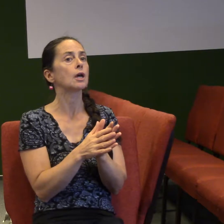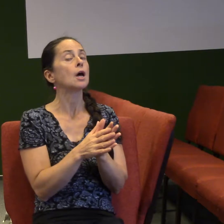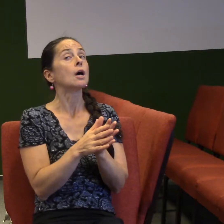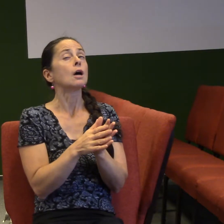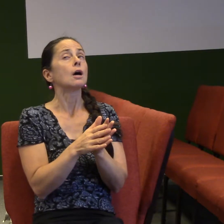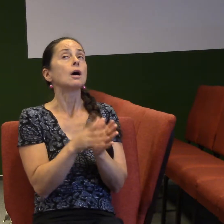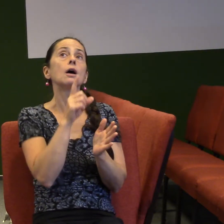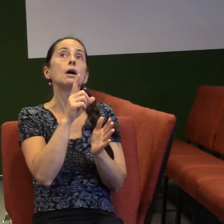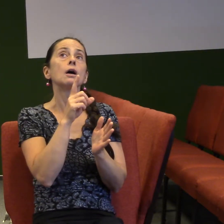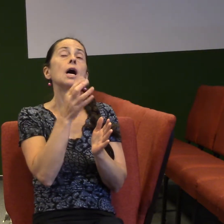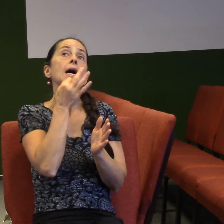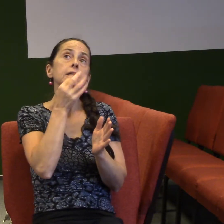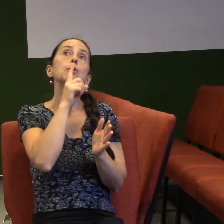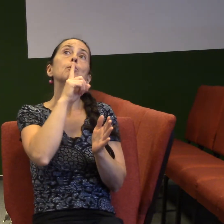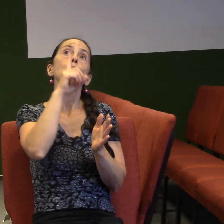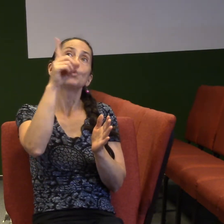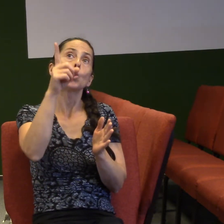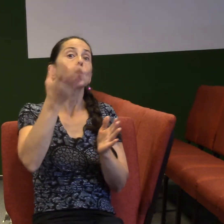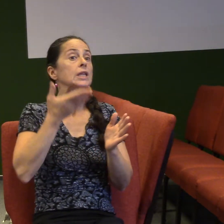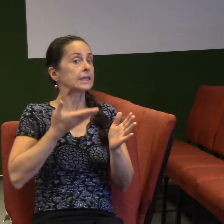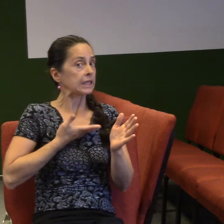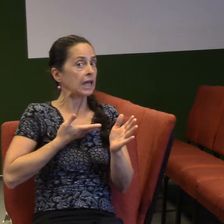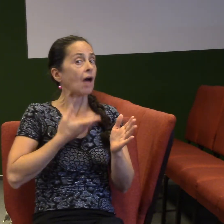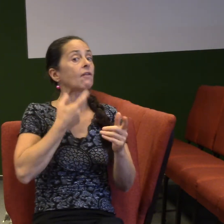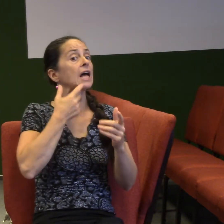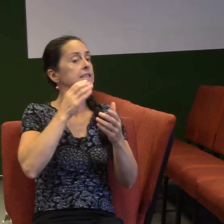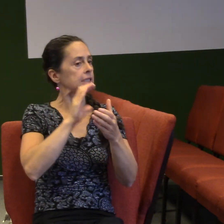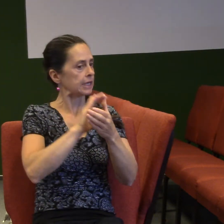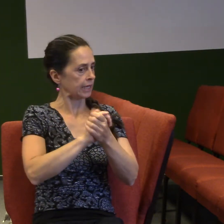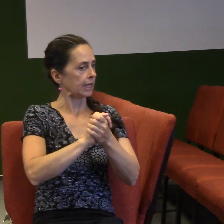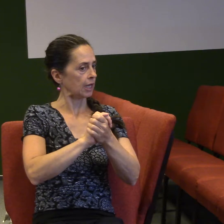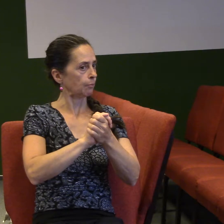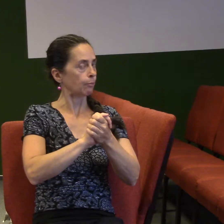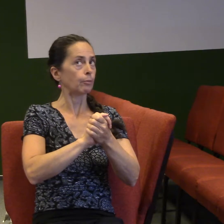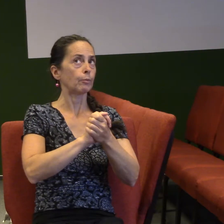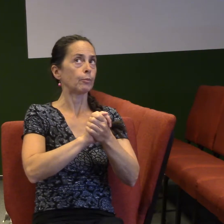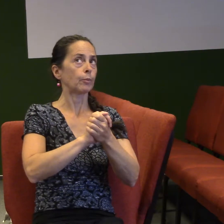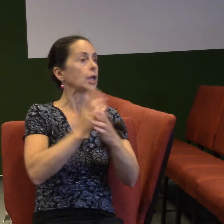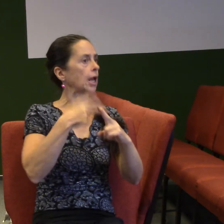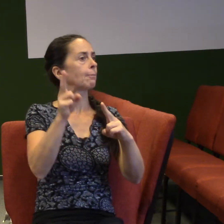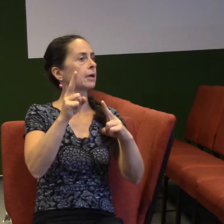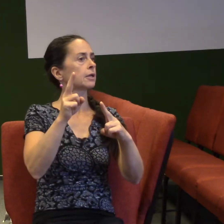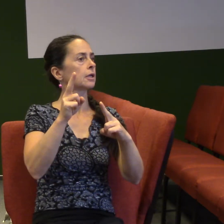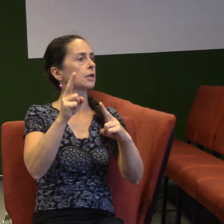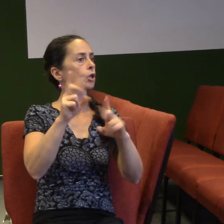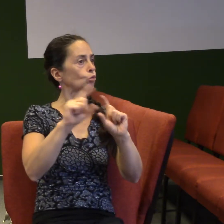nám nějaké zaslíbení, nějaké sliby, tak on to splní. Pokud jsou to věci, které jsou od něho,